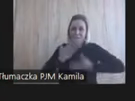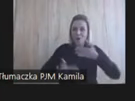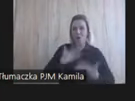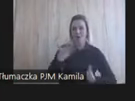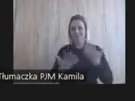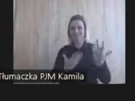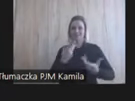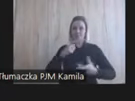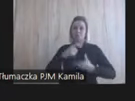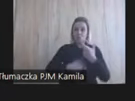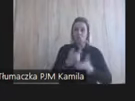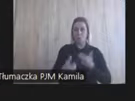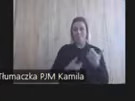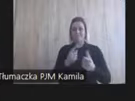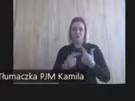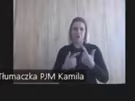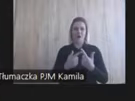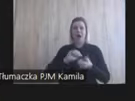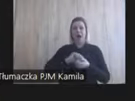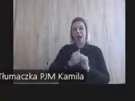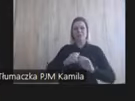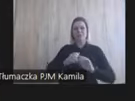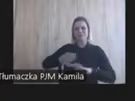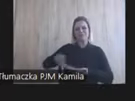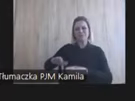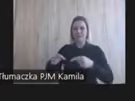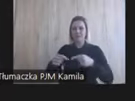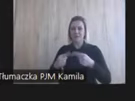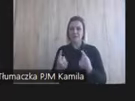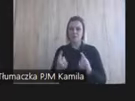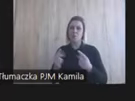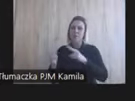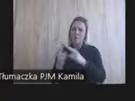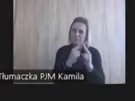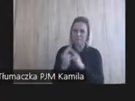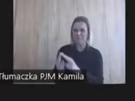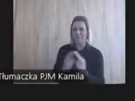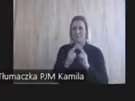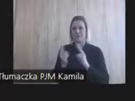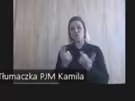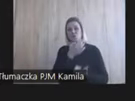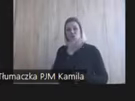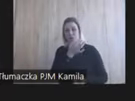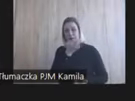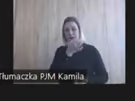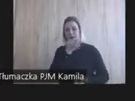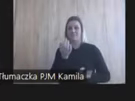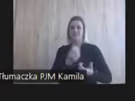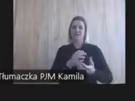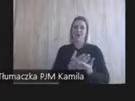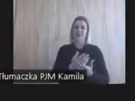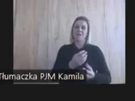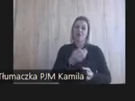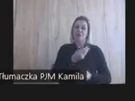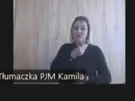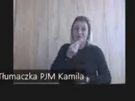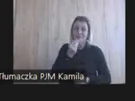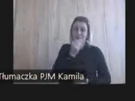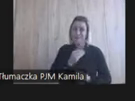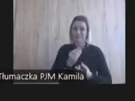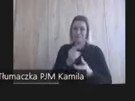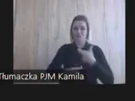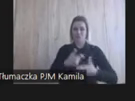zróbmy tak, albo to nie tak. Na przykład to, co byśmy chcieli poprawić pewnie, czy ulepszyć, no to